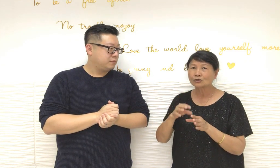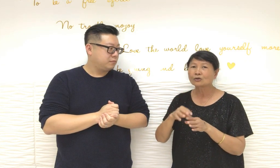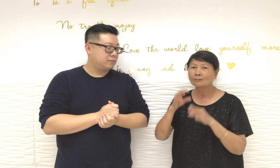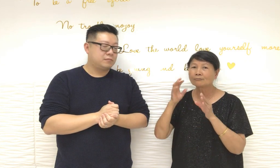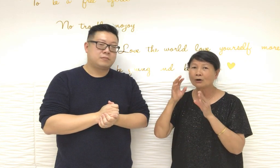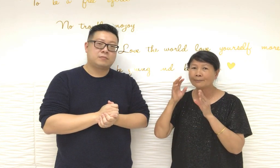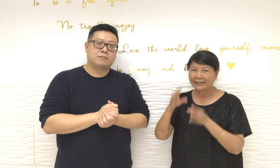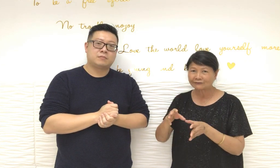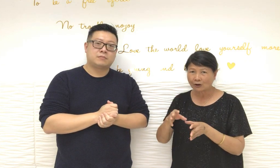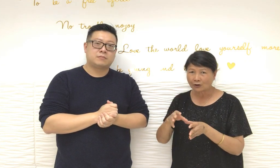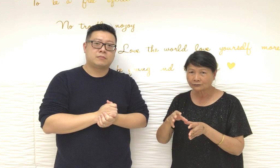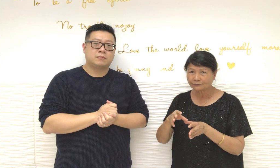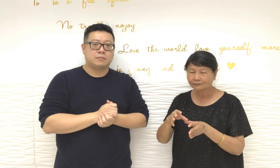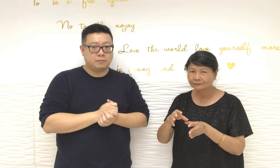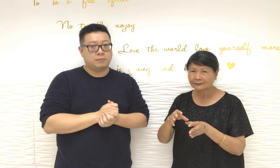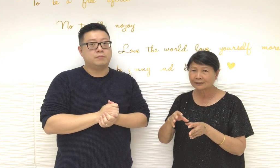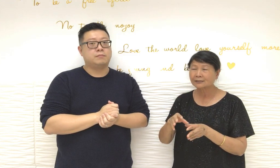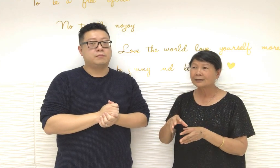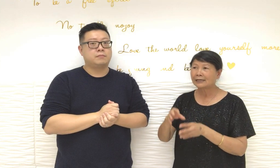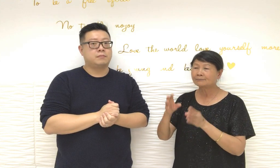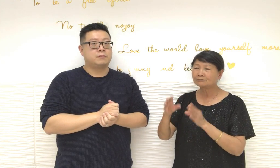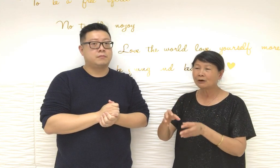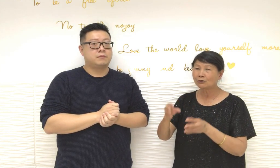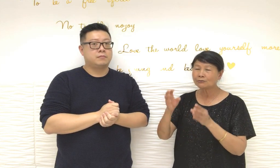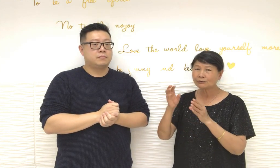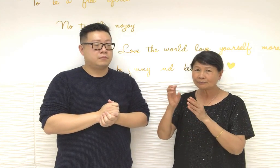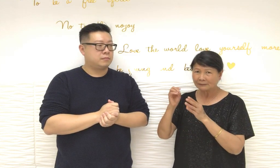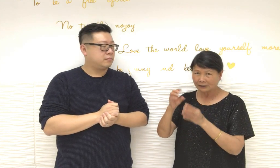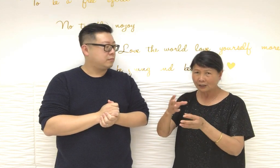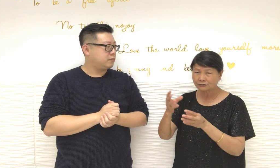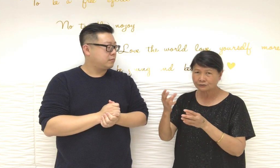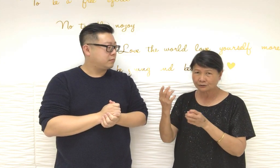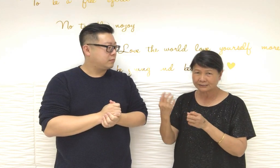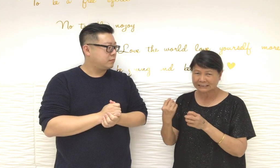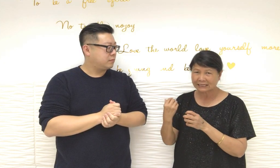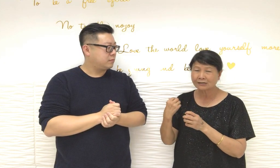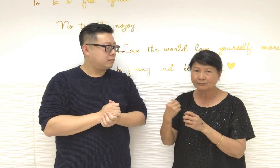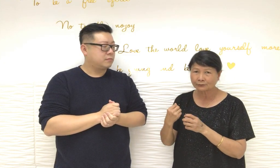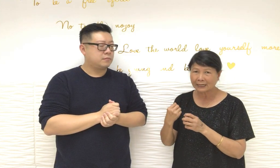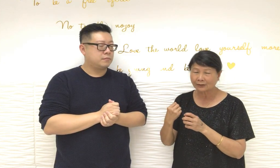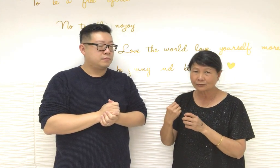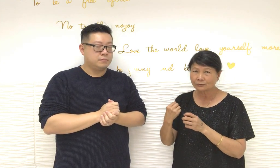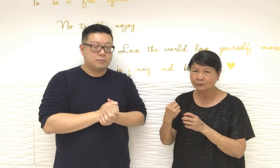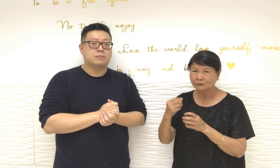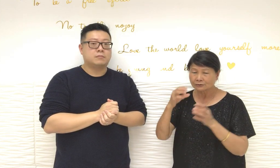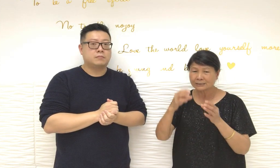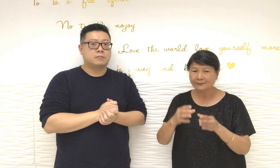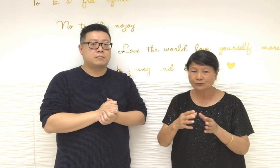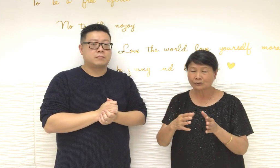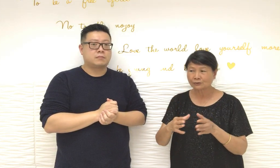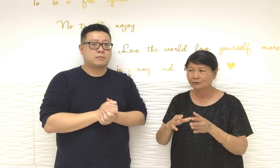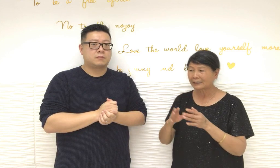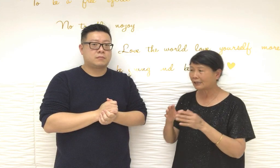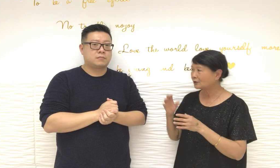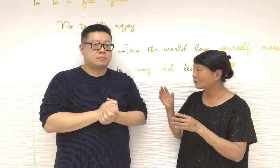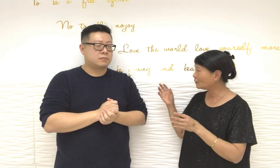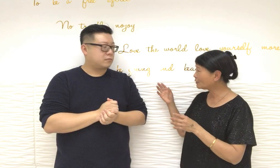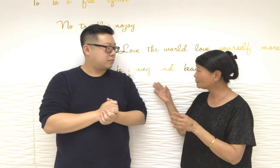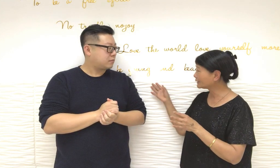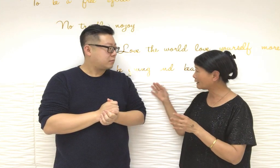不要擺房嗯不要向著自己的門口嗯即是譬如我門口